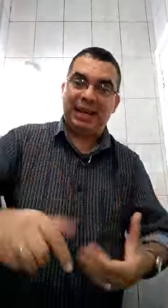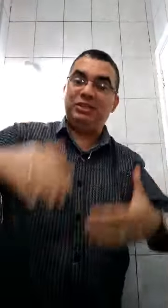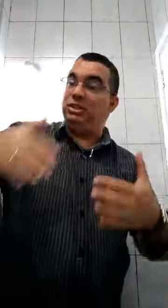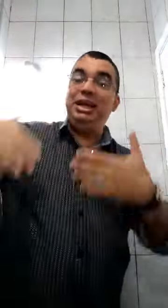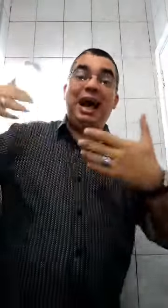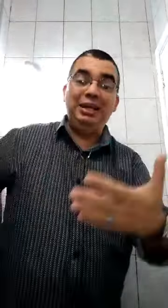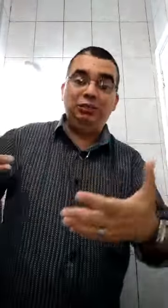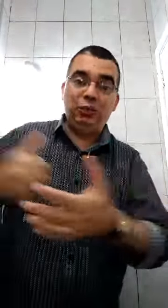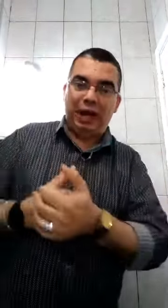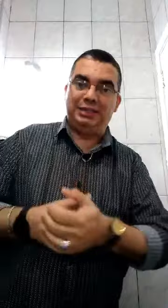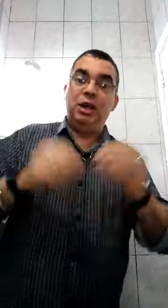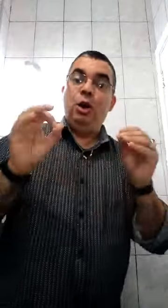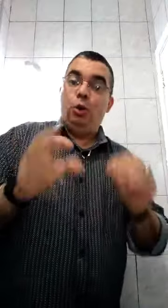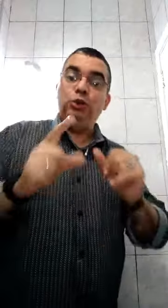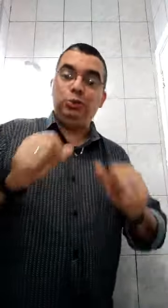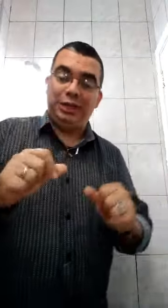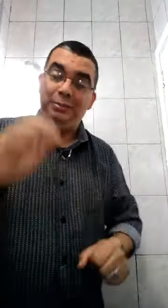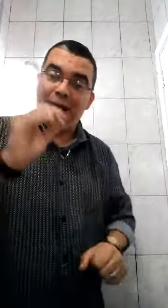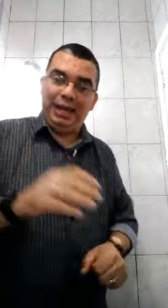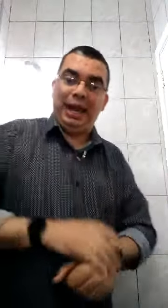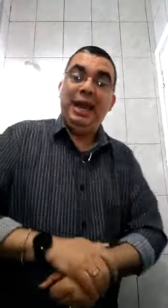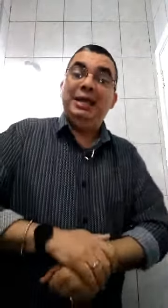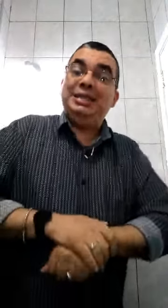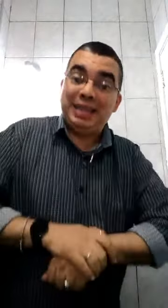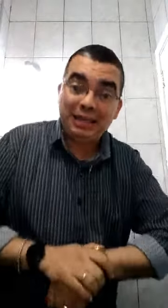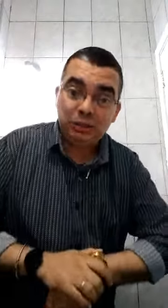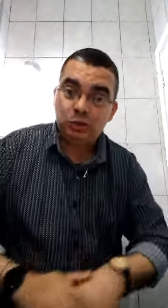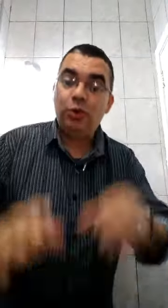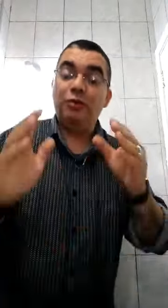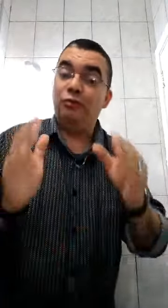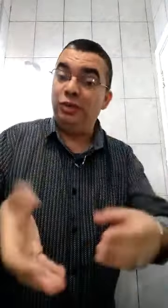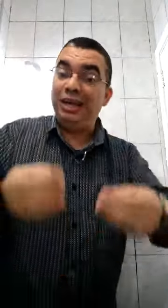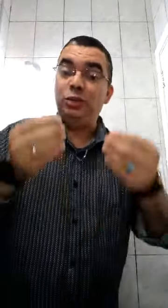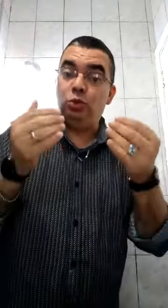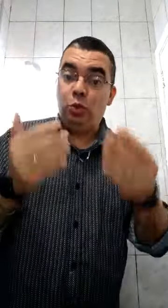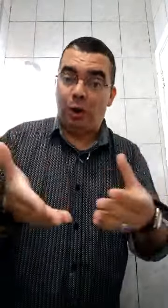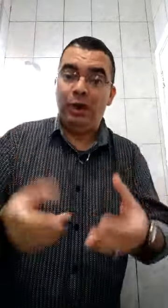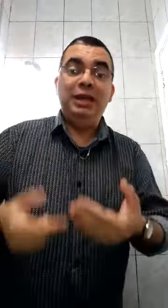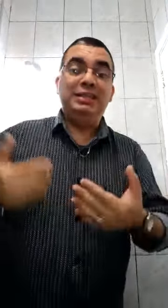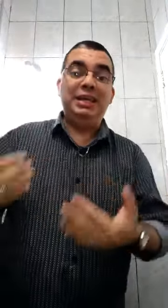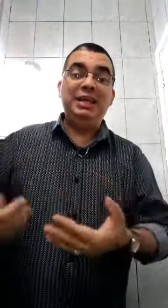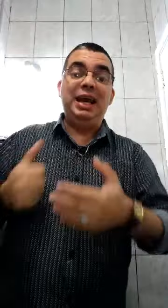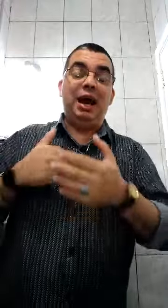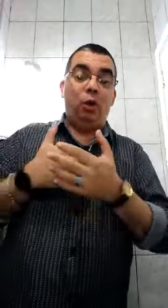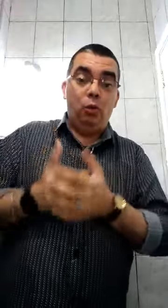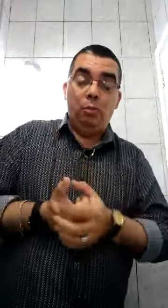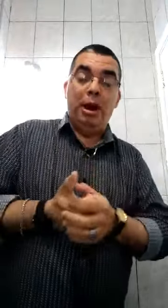enquete e a divulgasse. Hoje o tema é sexo virtual. Seria uma,